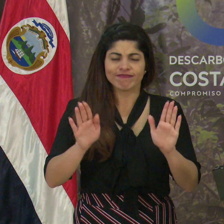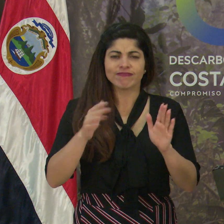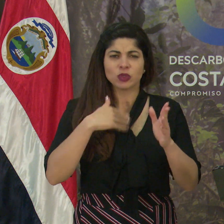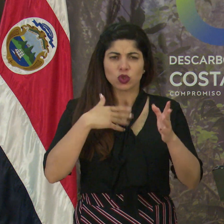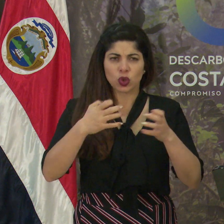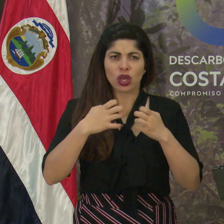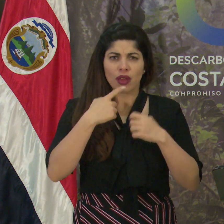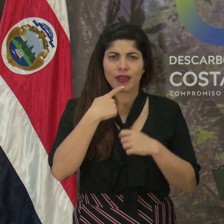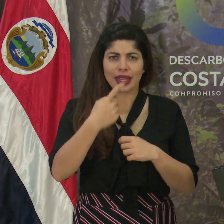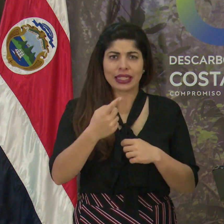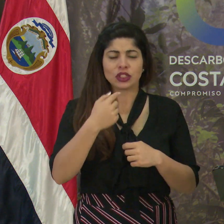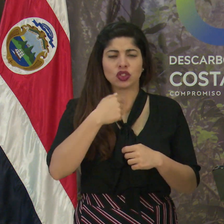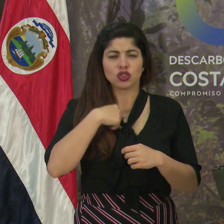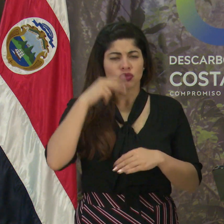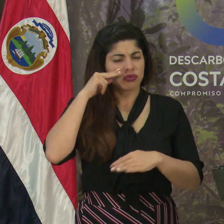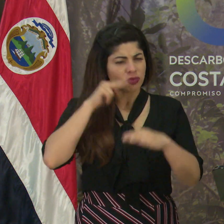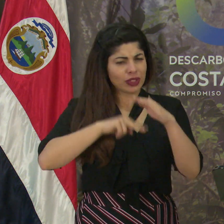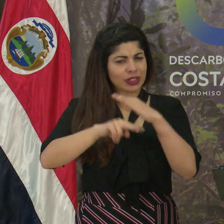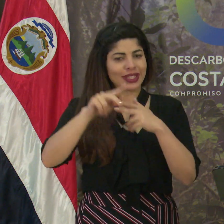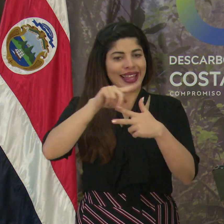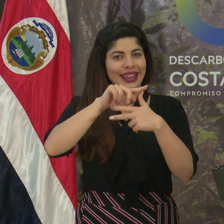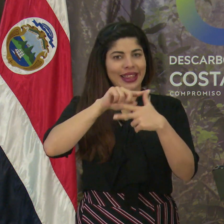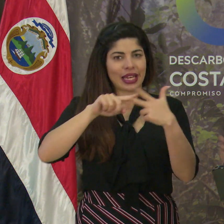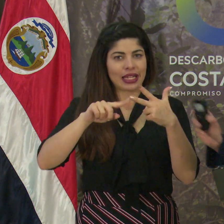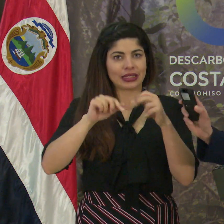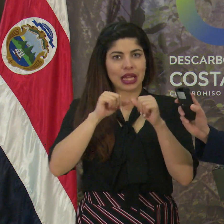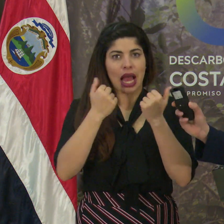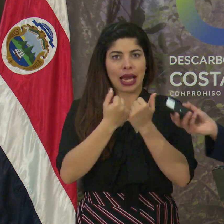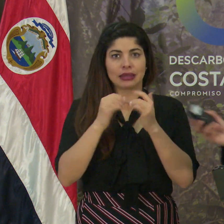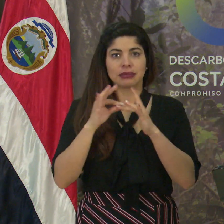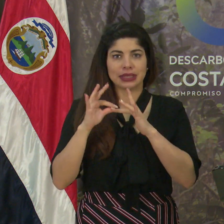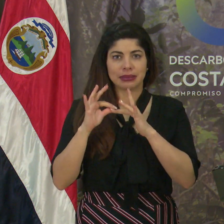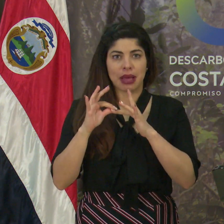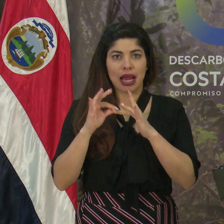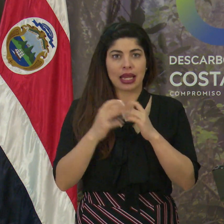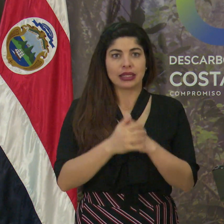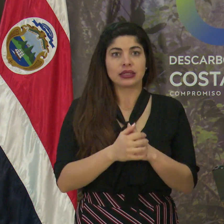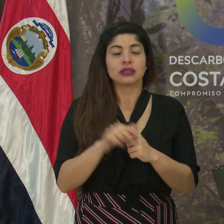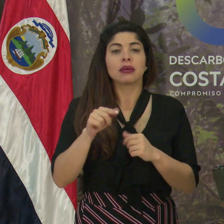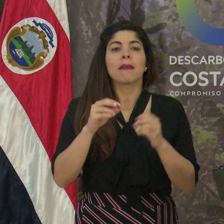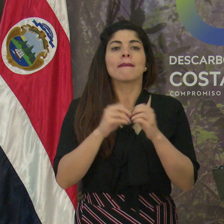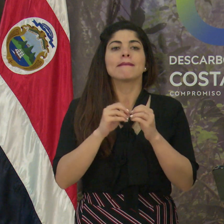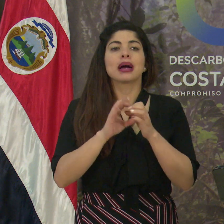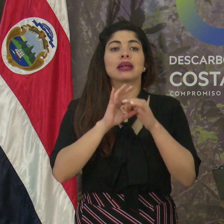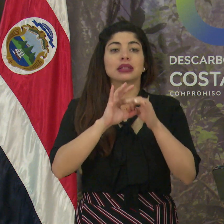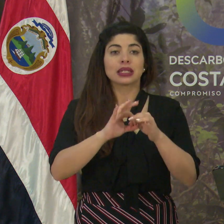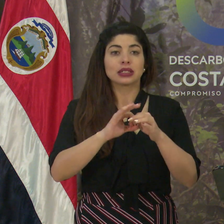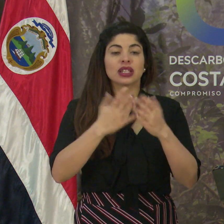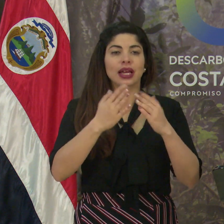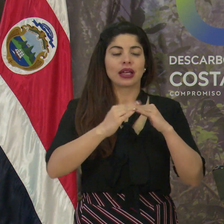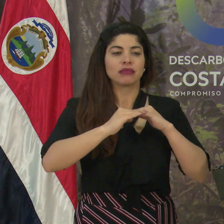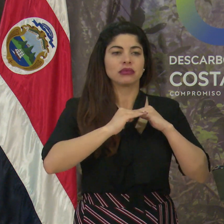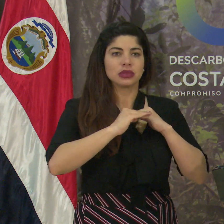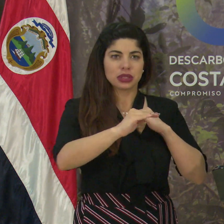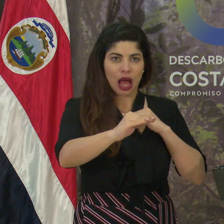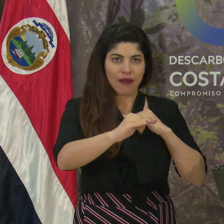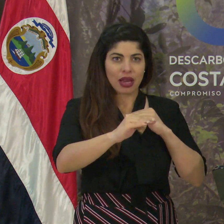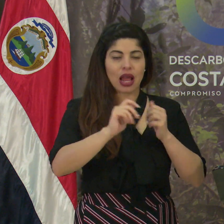quiero decir que visualizo tres áreas iniciales que tienen que ver con estabilización,